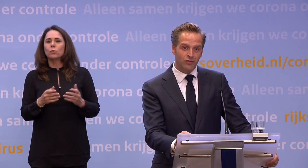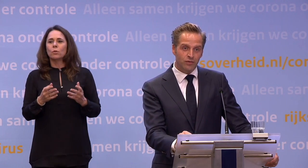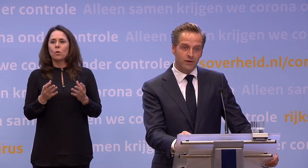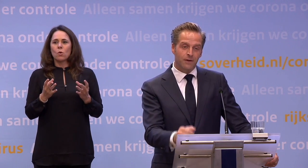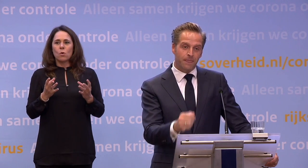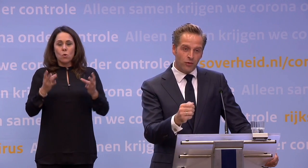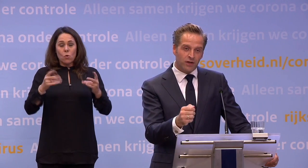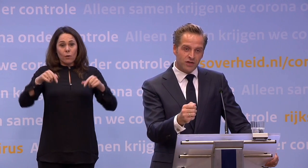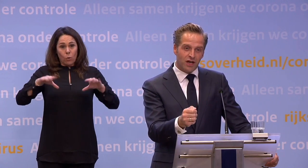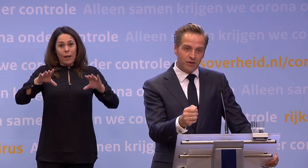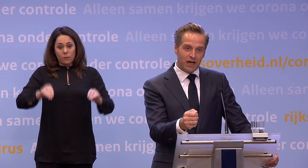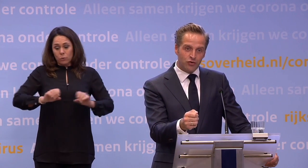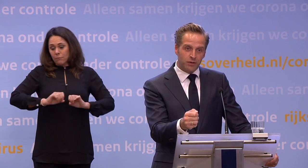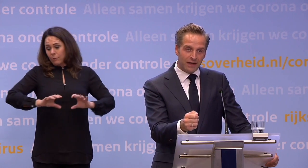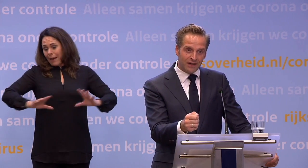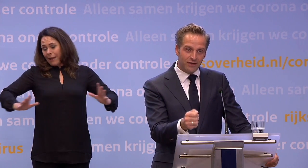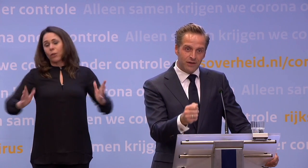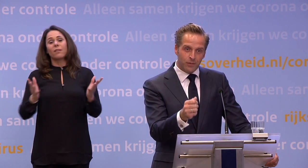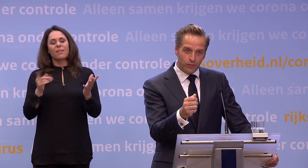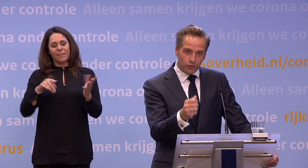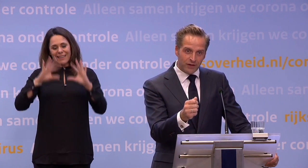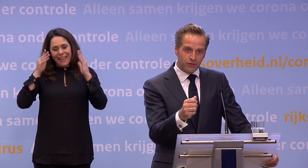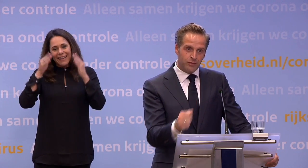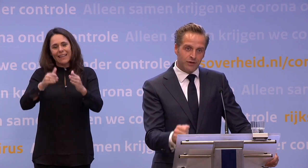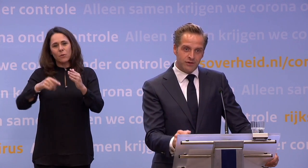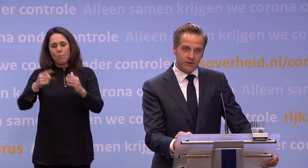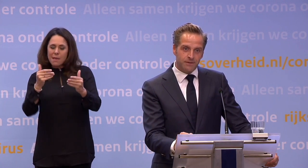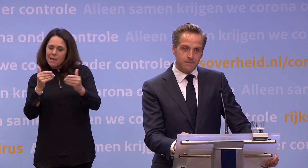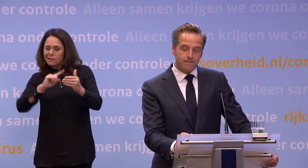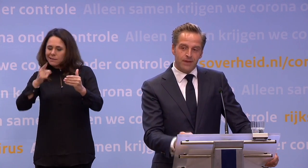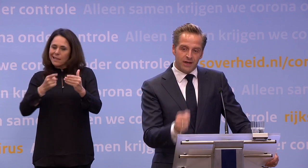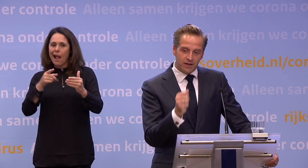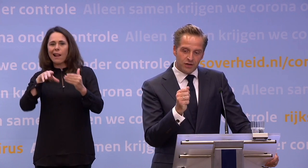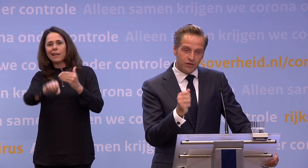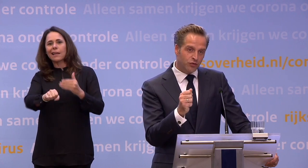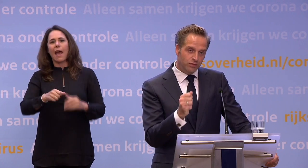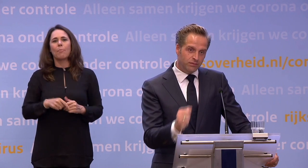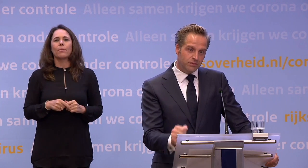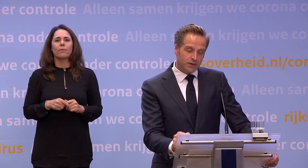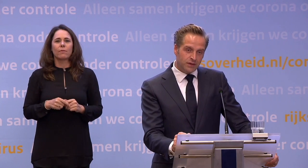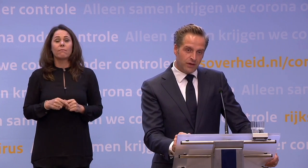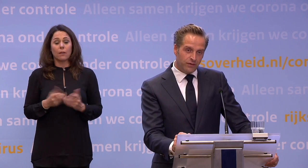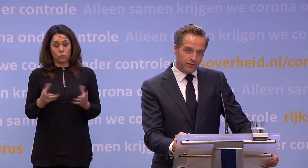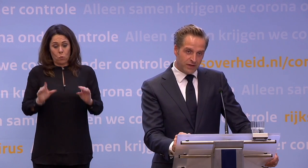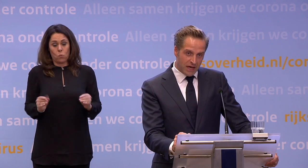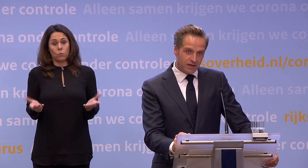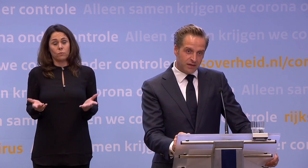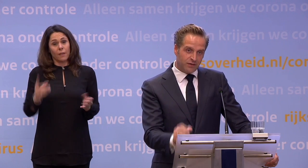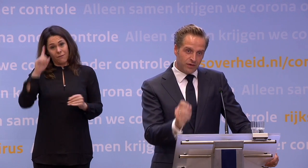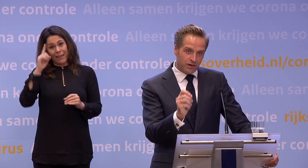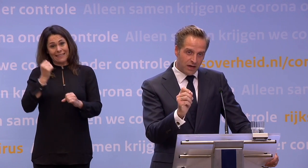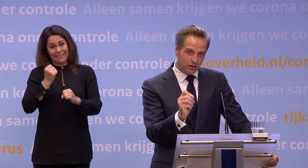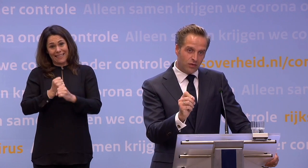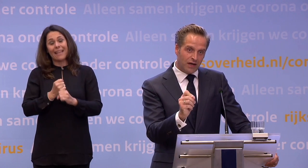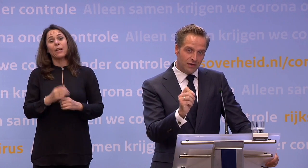zoals we nu gaan doen... ...ook dat is er allemaal juist op gericht om nog dichter op de bal te zitten. En als we dat doen, dan weet ik zeker